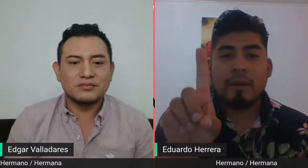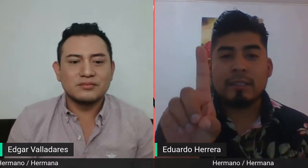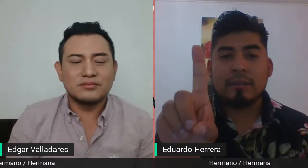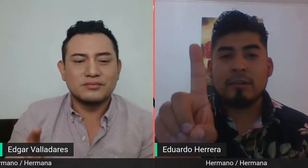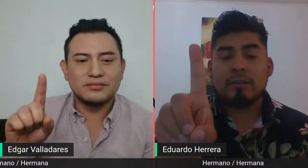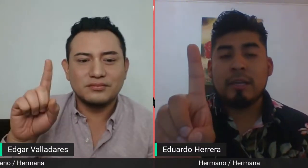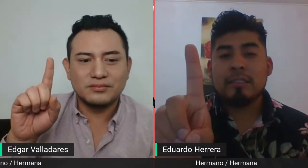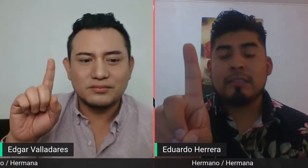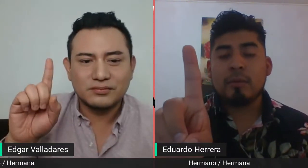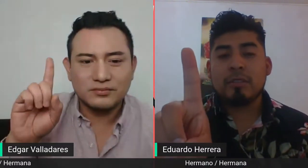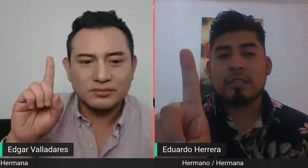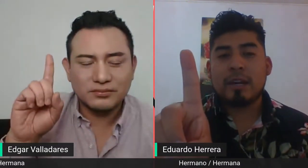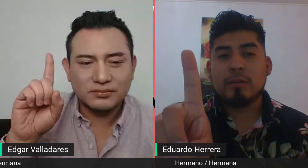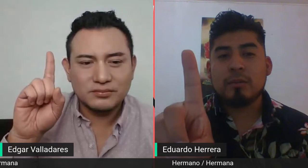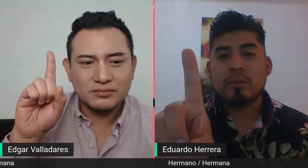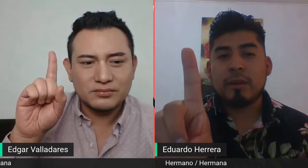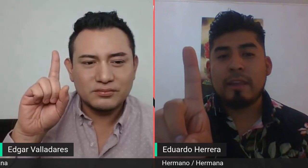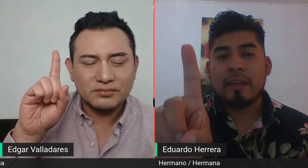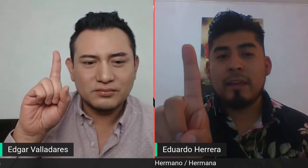va a ser como si estiéramos una D.